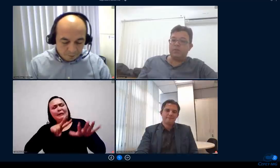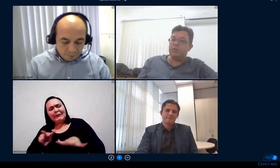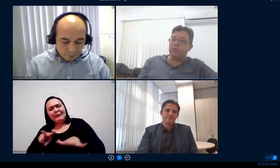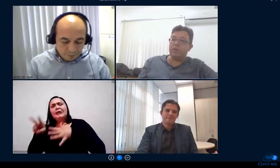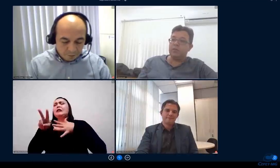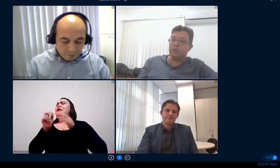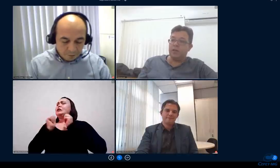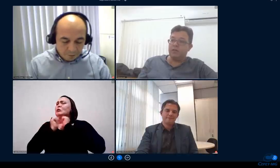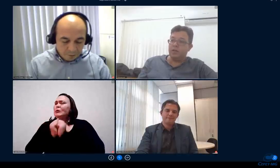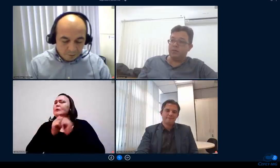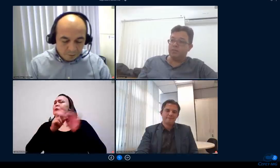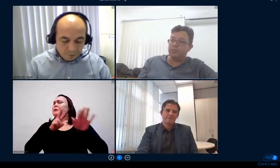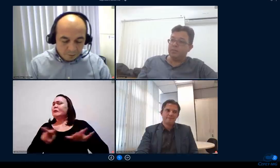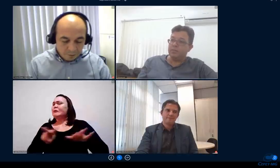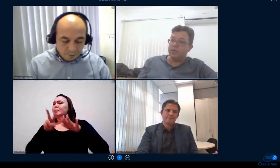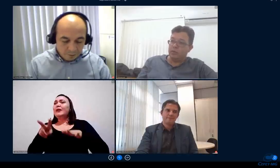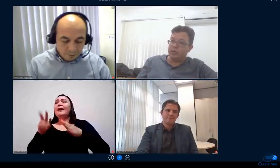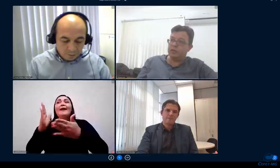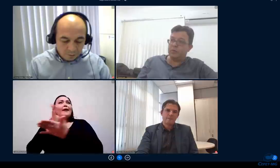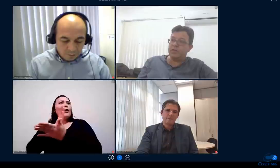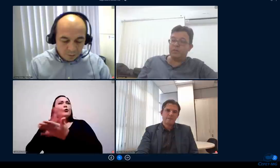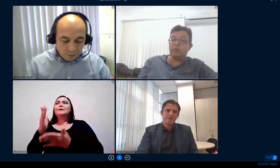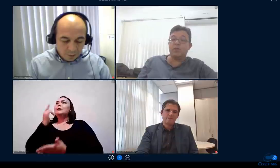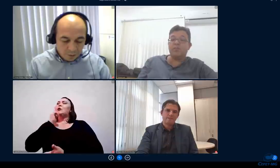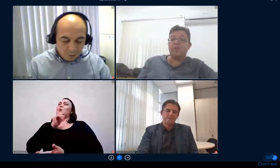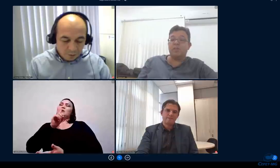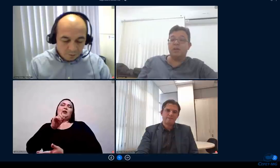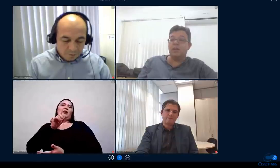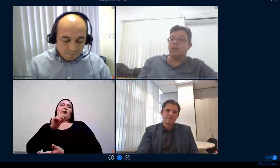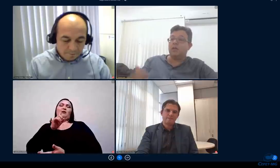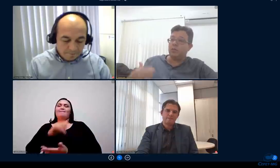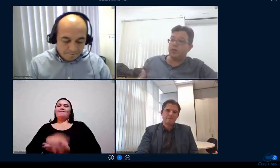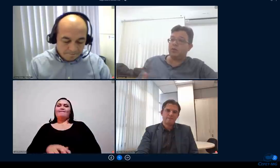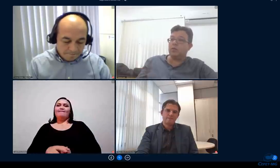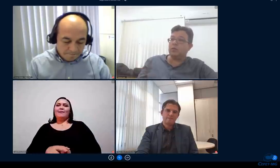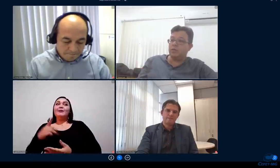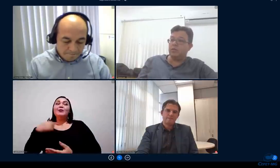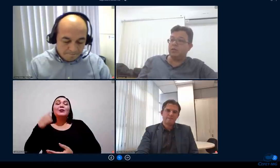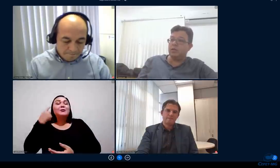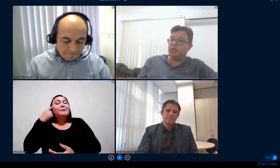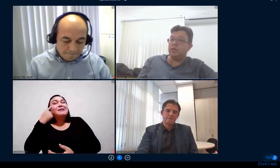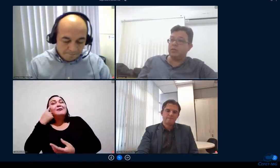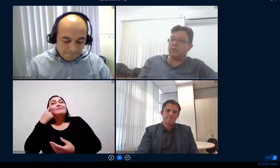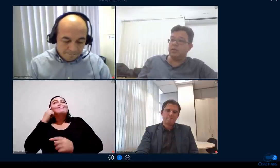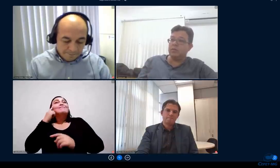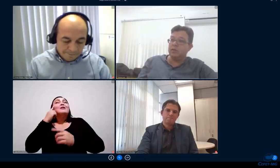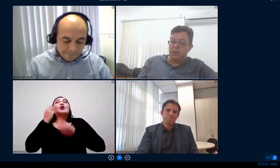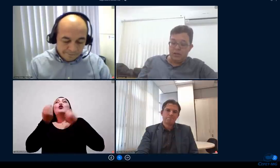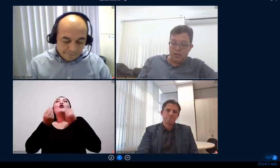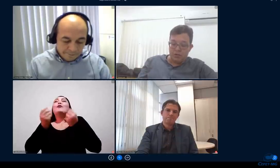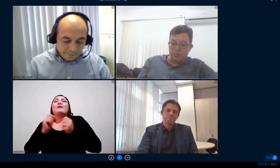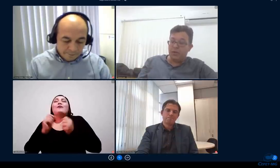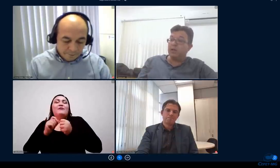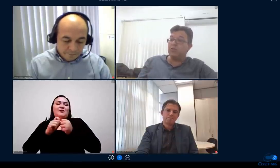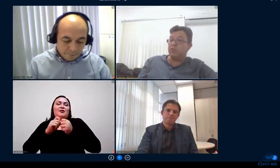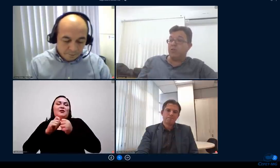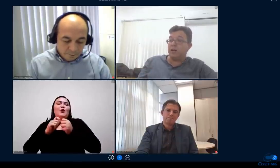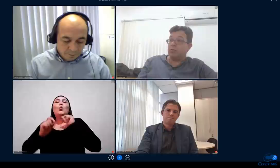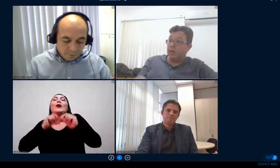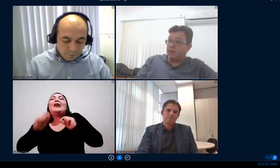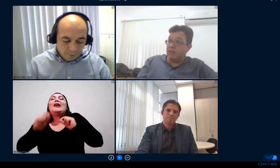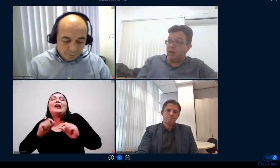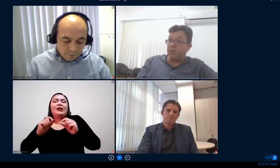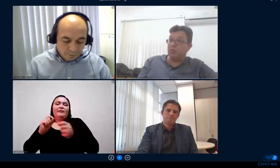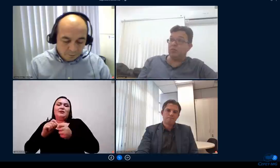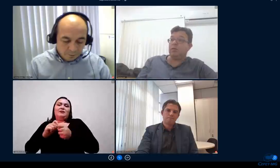em alguns casos a gente não tem sucesso não né hoje a gente pensa muito o que fazer no retorno desses estudantes que não estão acompanhando de